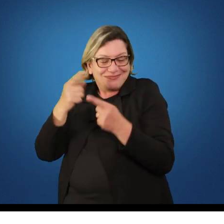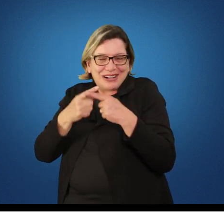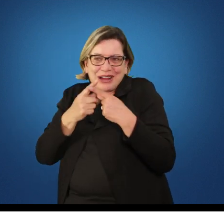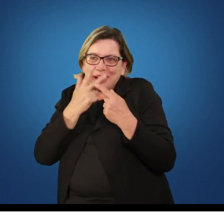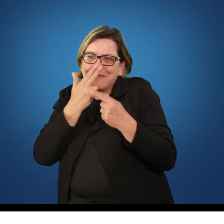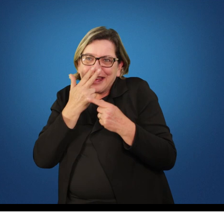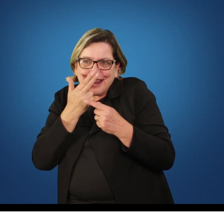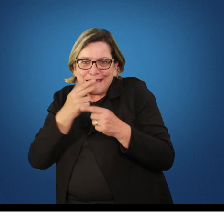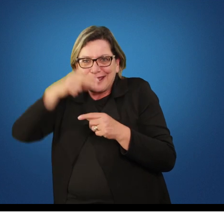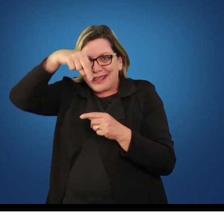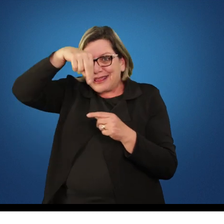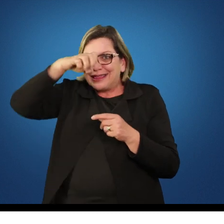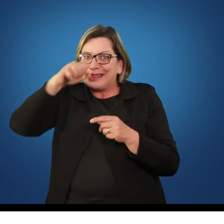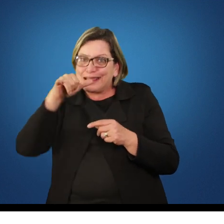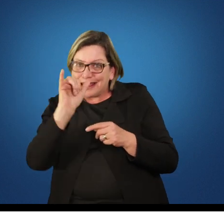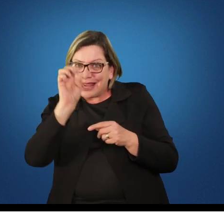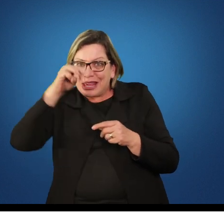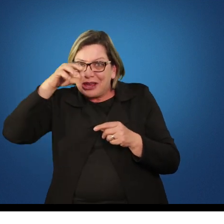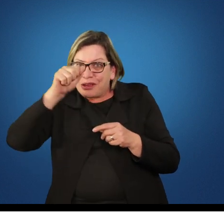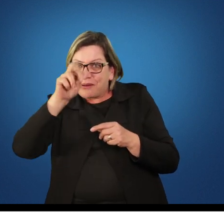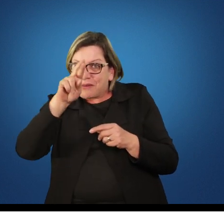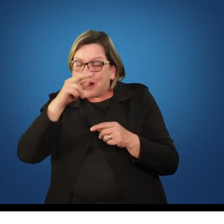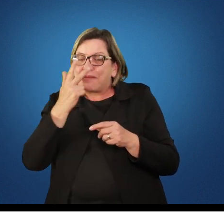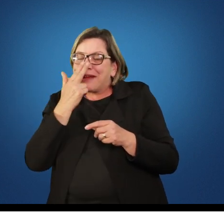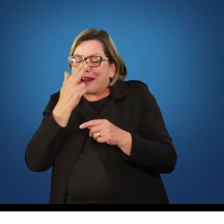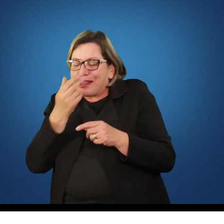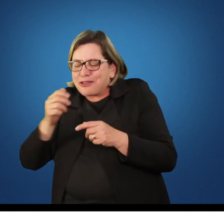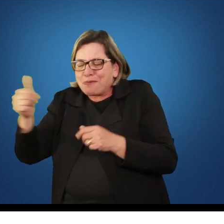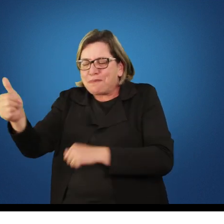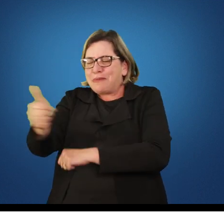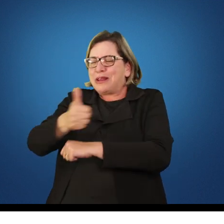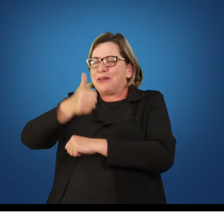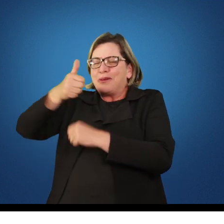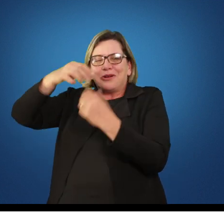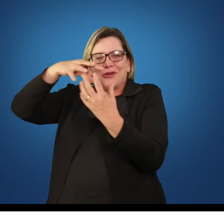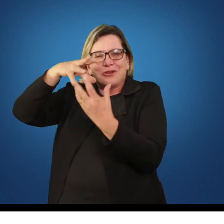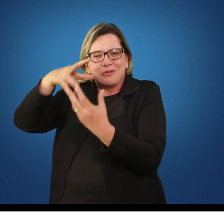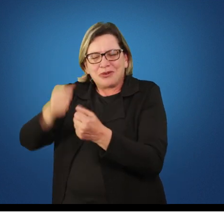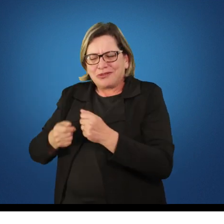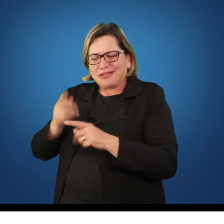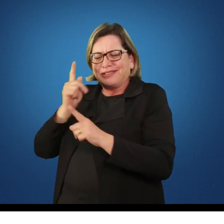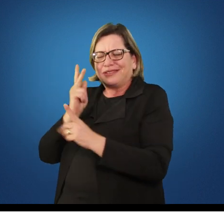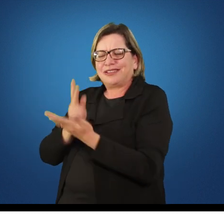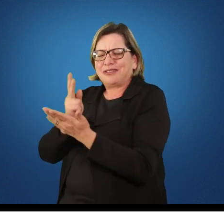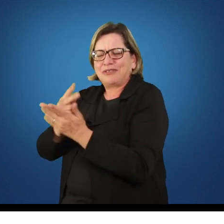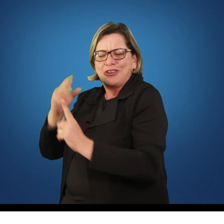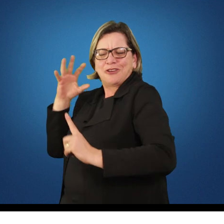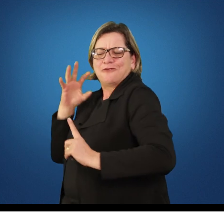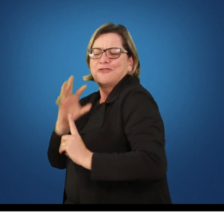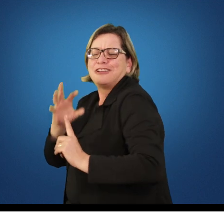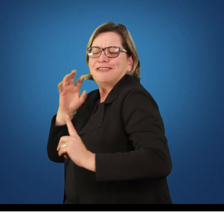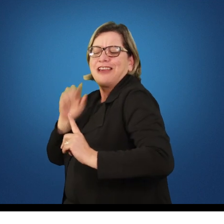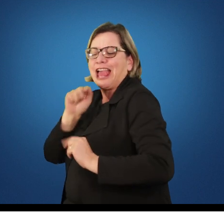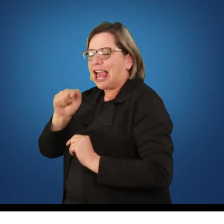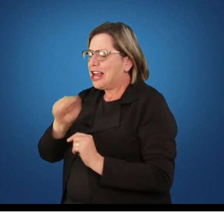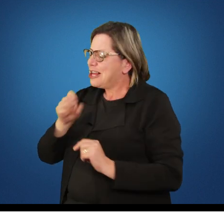jogador bem pago, porque se ele se der bem naquele esporte, ele vai ser um Neymar, vai resolver todos os problemas da família dele, financeiros,